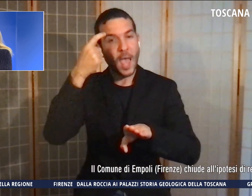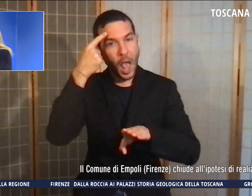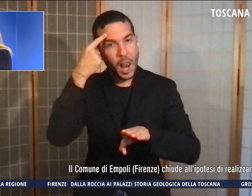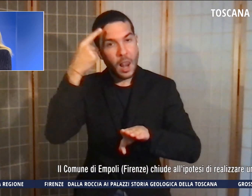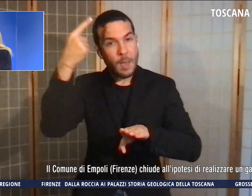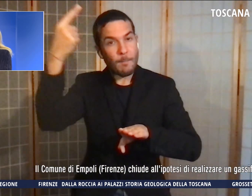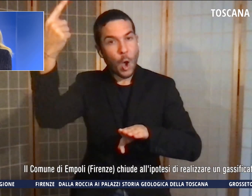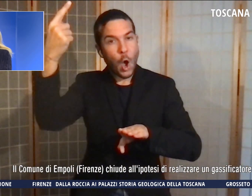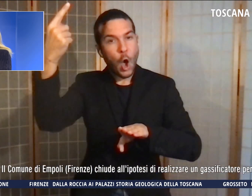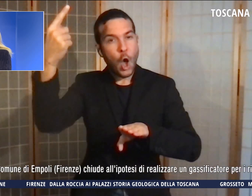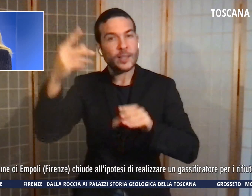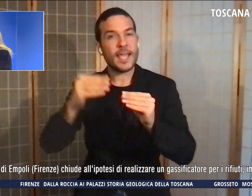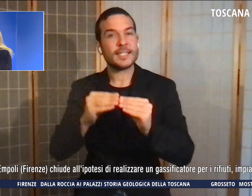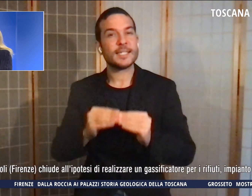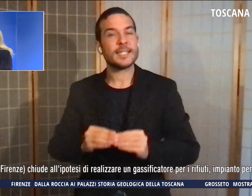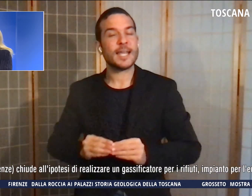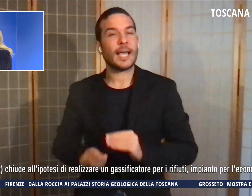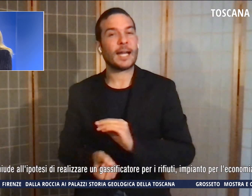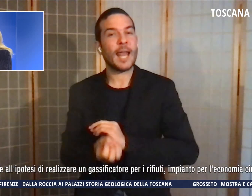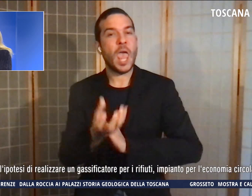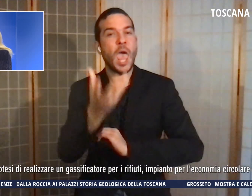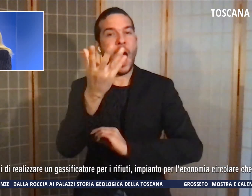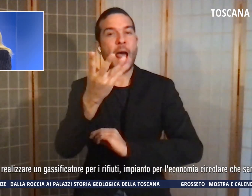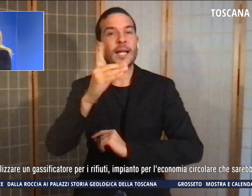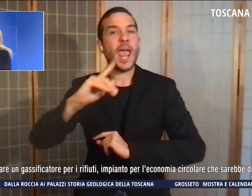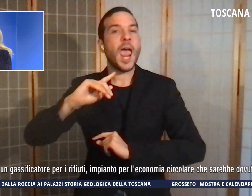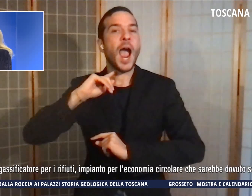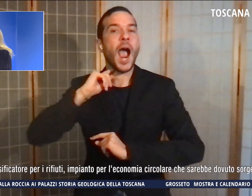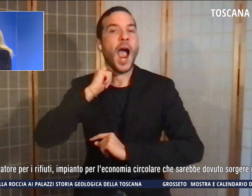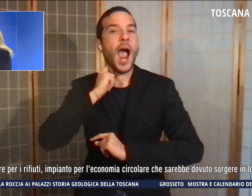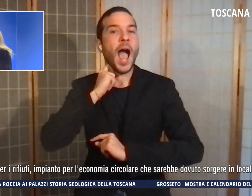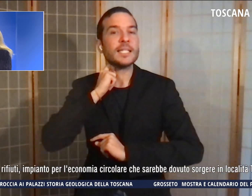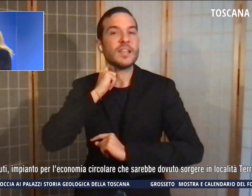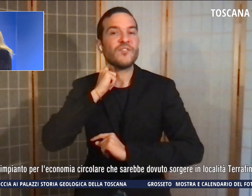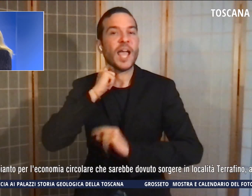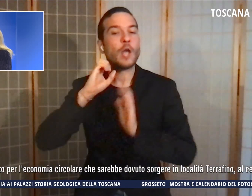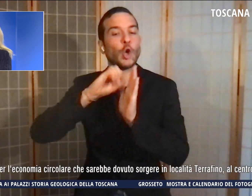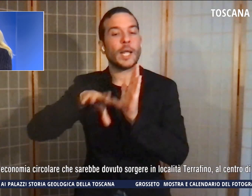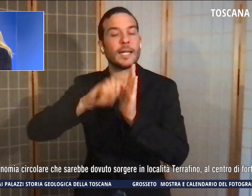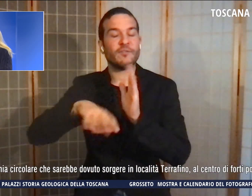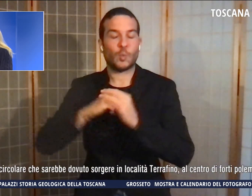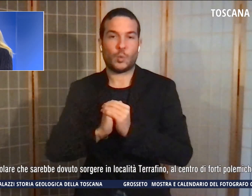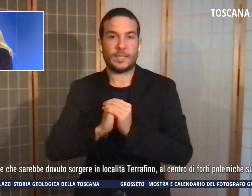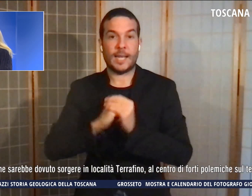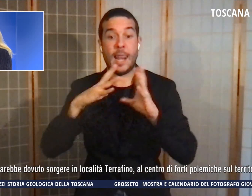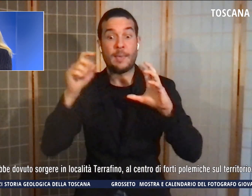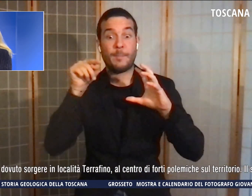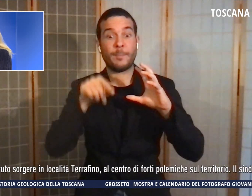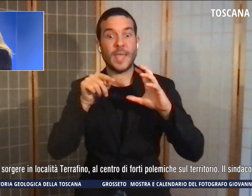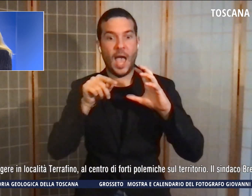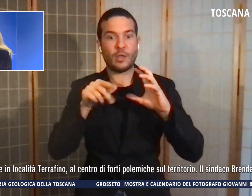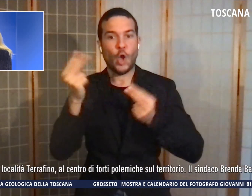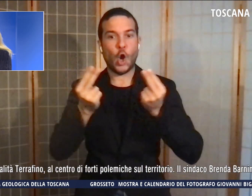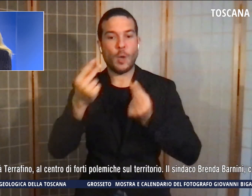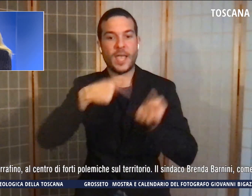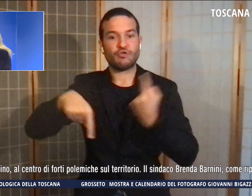gasificatore per i rifiuti, impianto per l'economia circolare che sarebbe dovuto sorgere